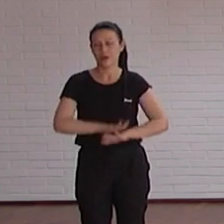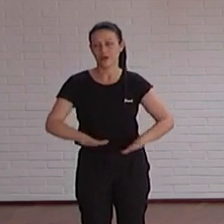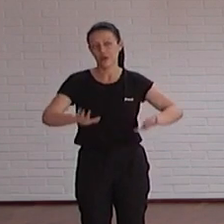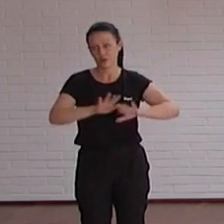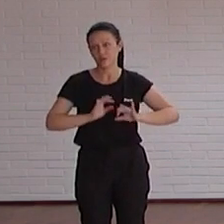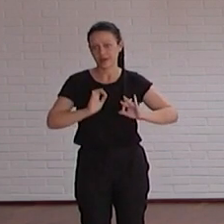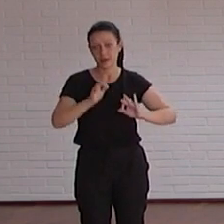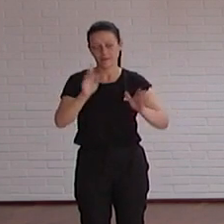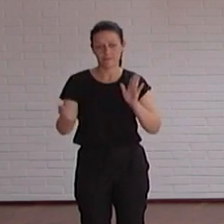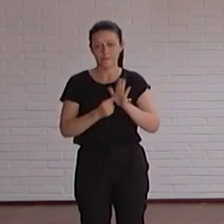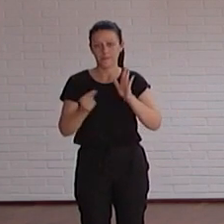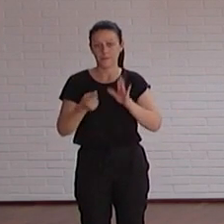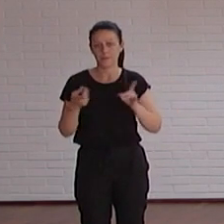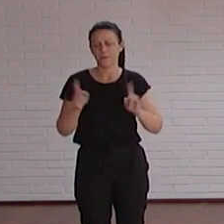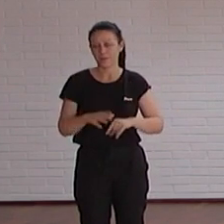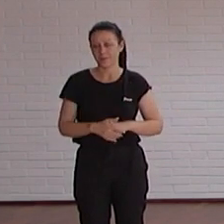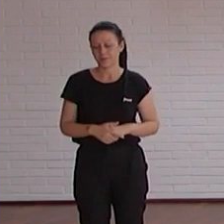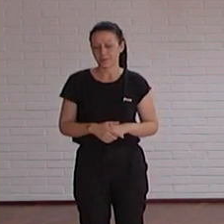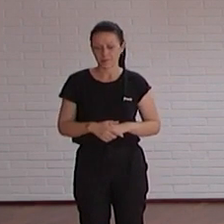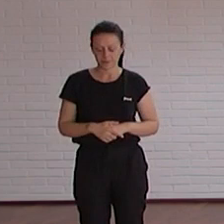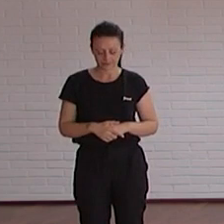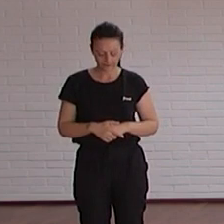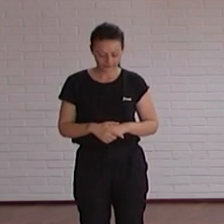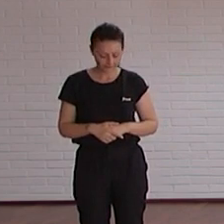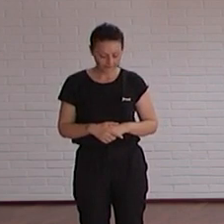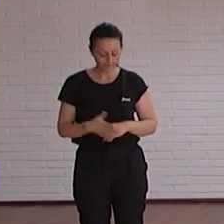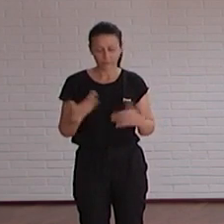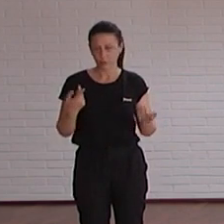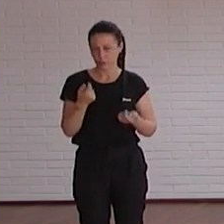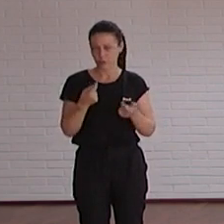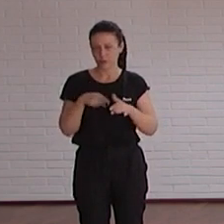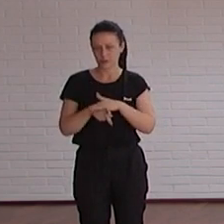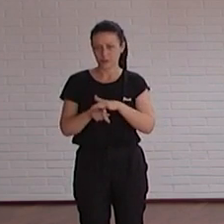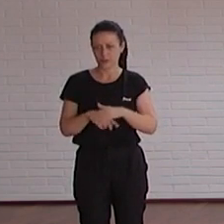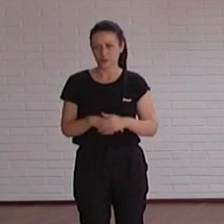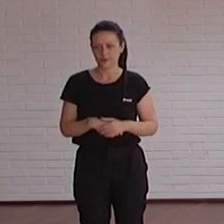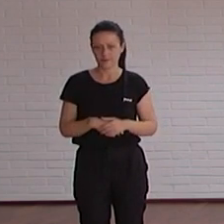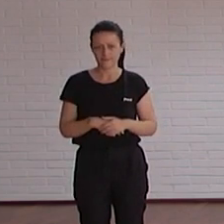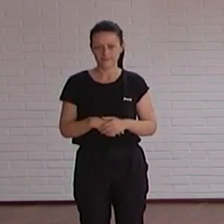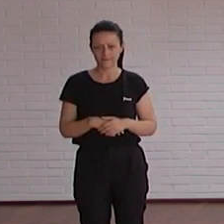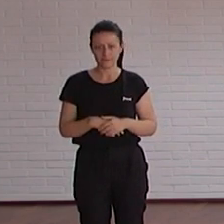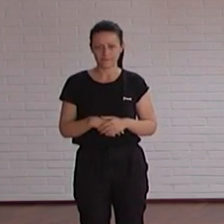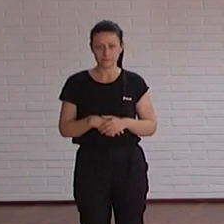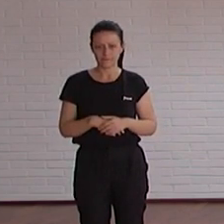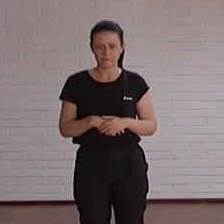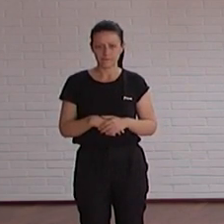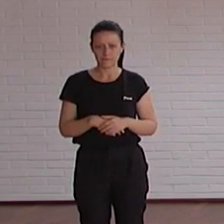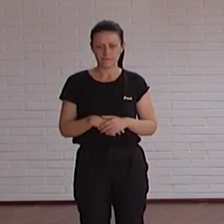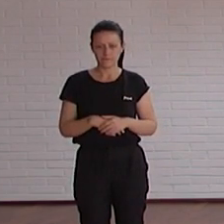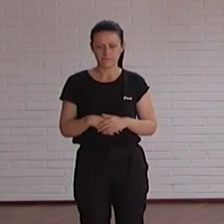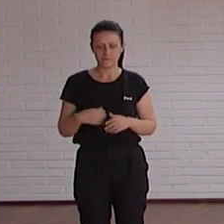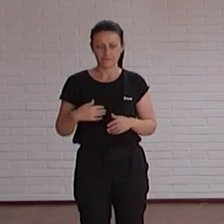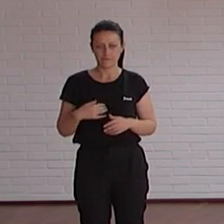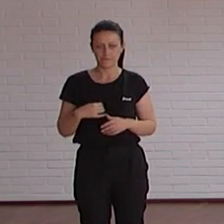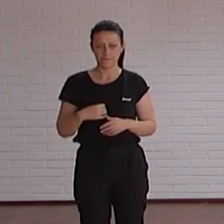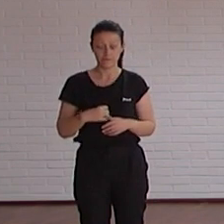¿vale? pero iremos tal cual vayan llegando pues los iremos gestionando ¿vale? además de eso se